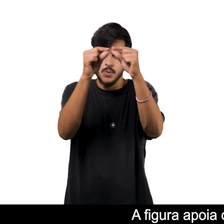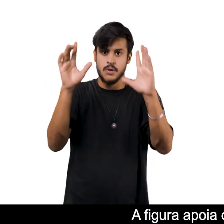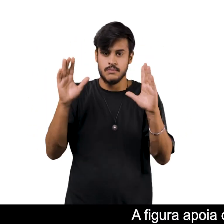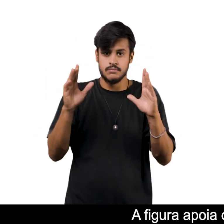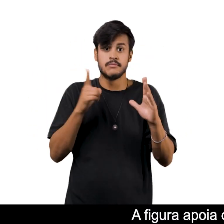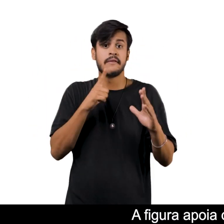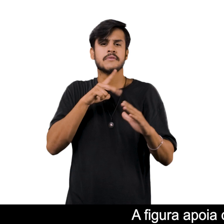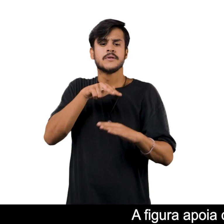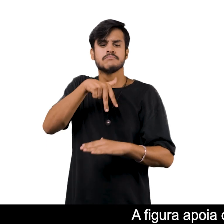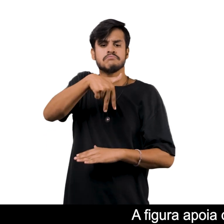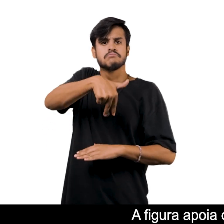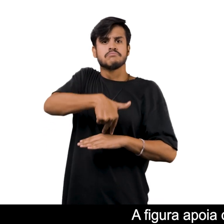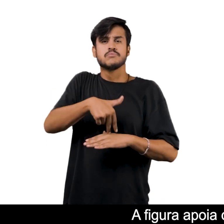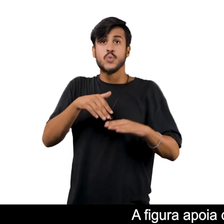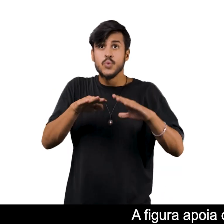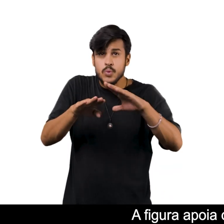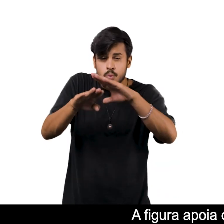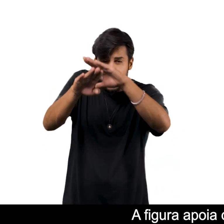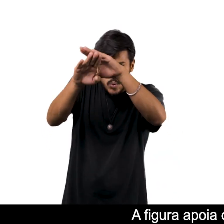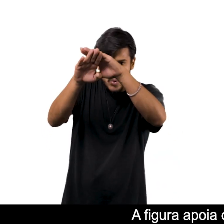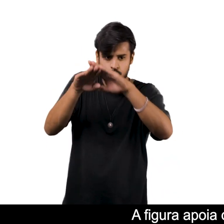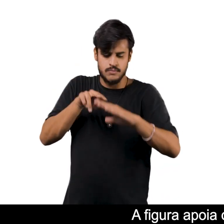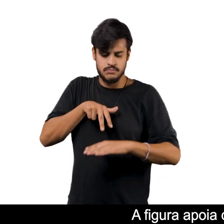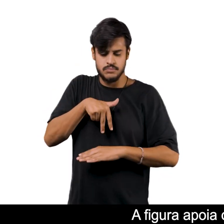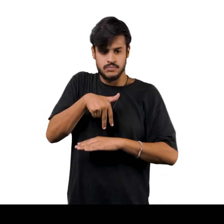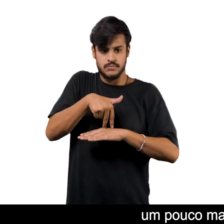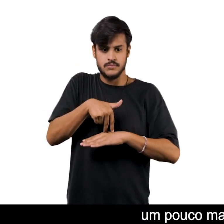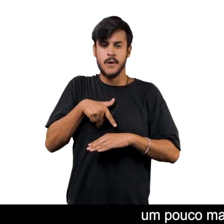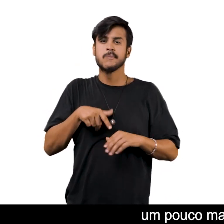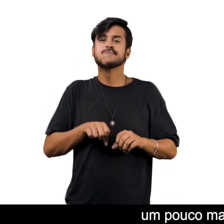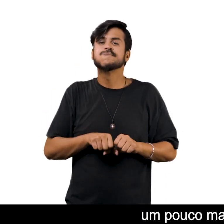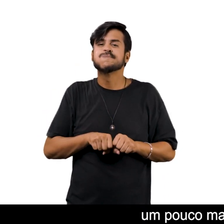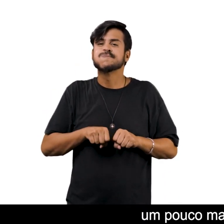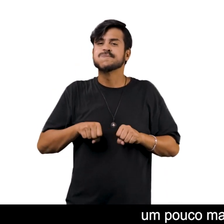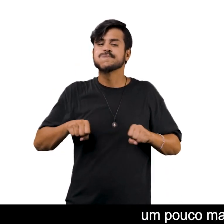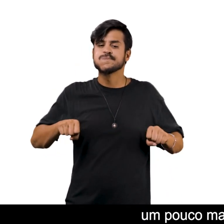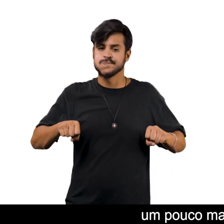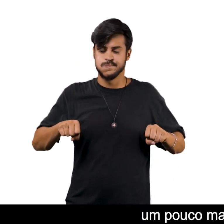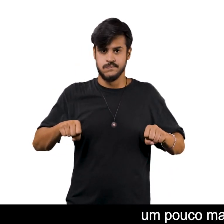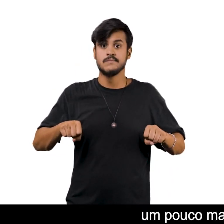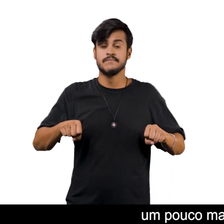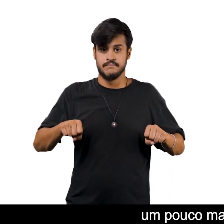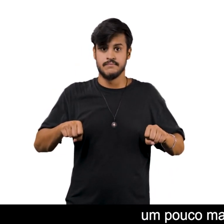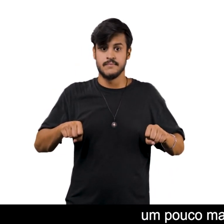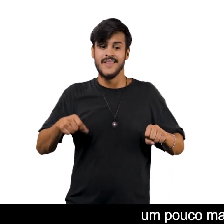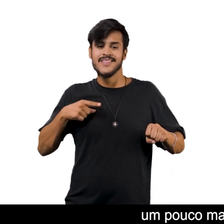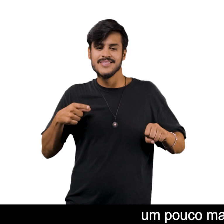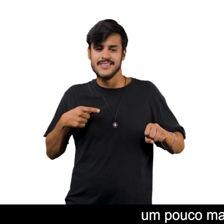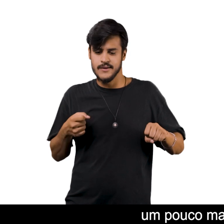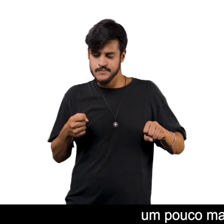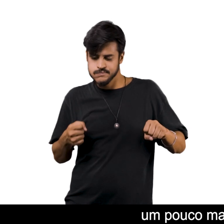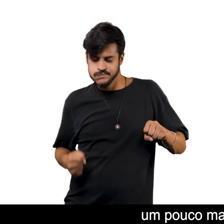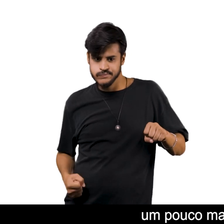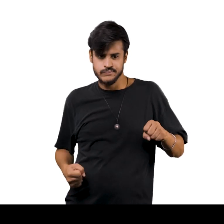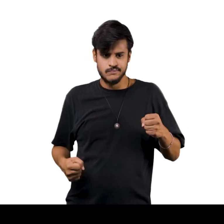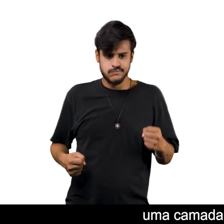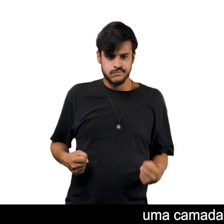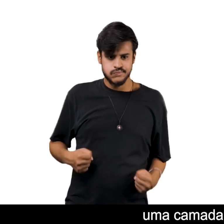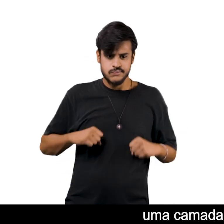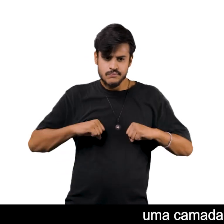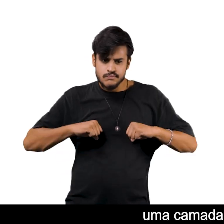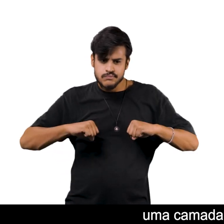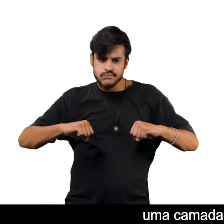figura apoia os pés Em uma das estruturas tubulares Um pouco mais espessa E, à sua frente